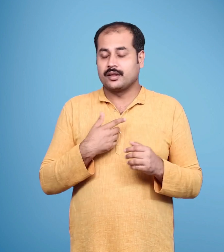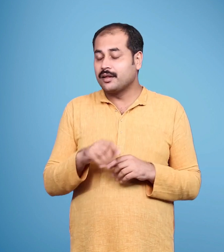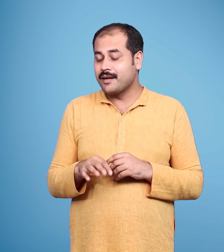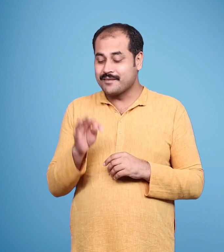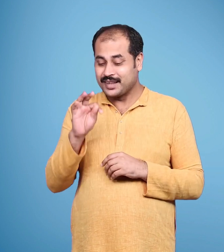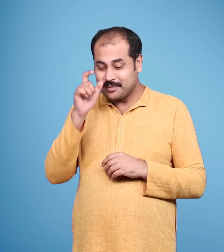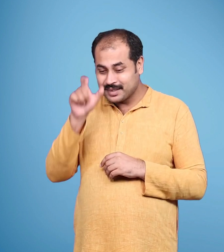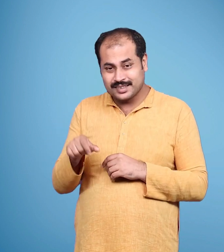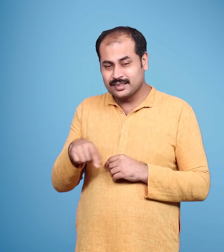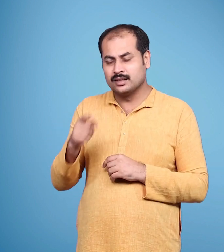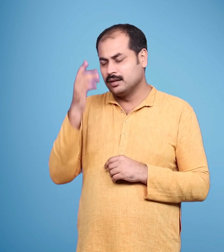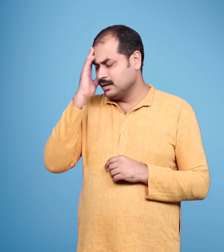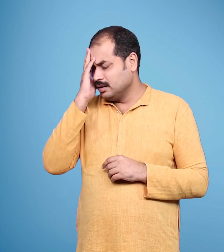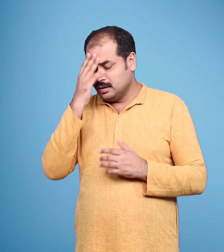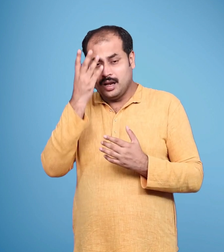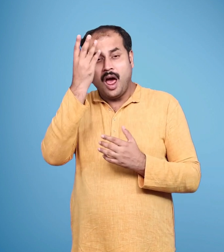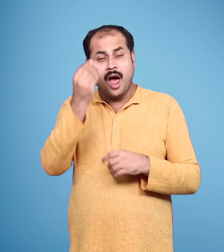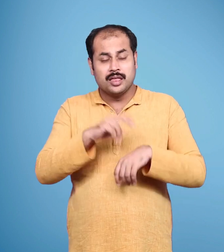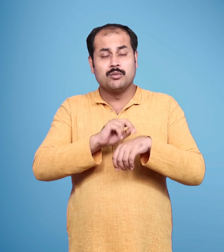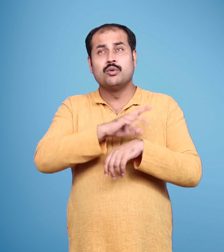भरत सारी रात फूट फूट कर रोते रहे